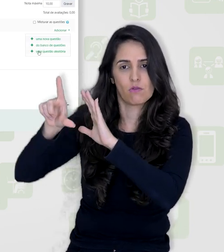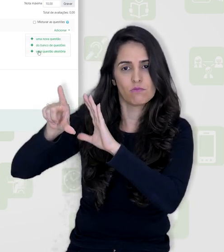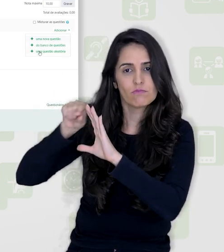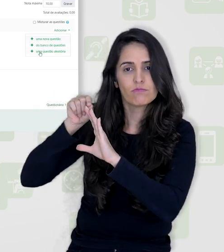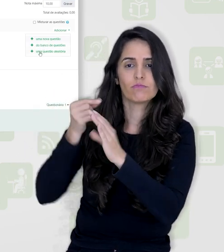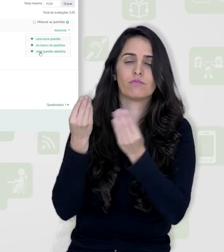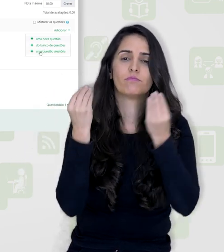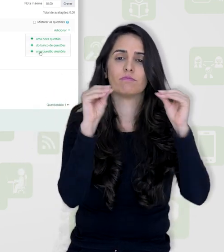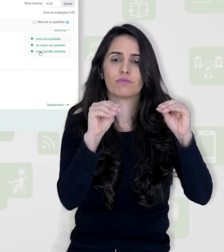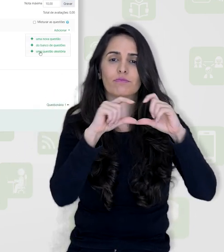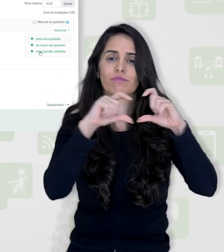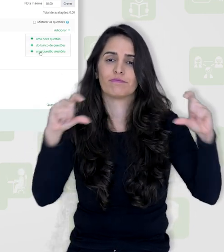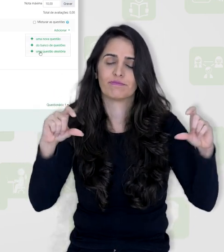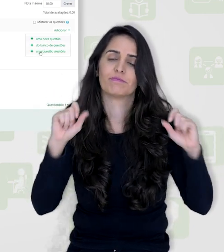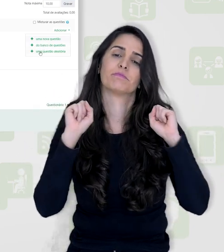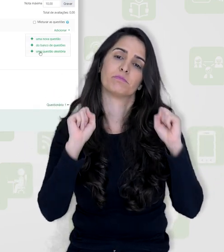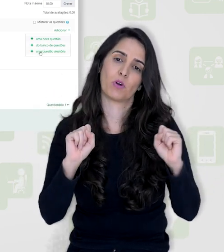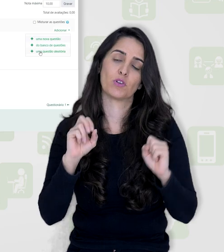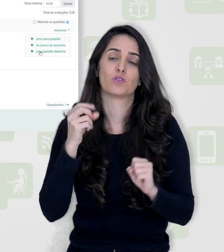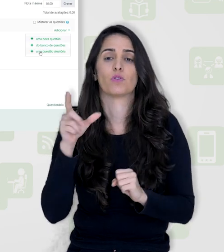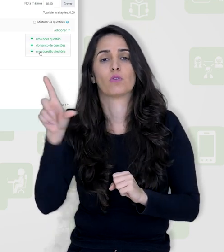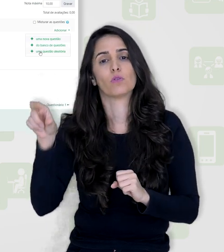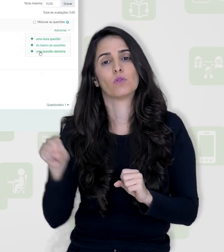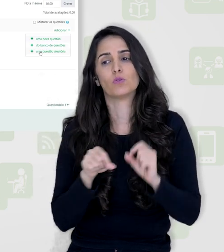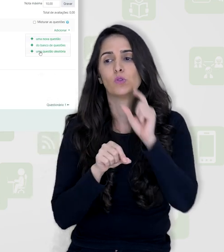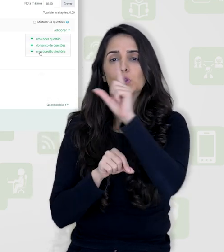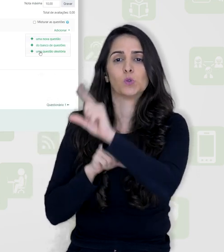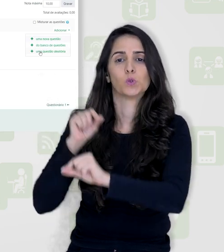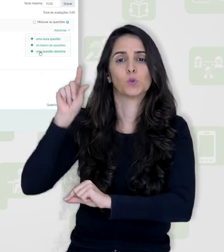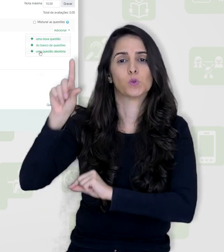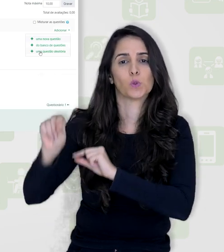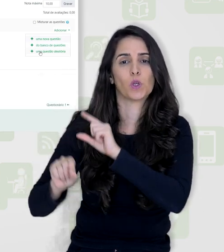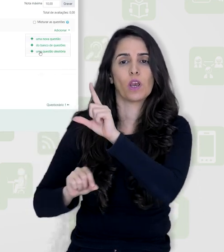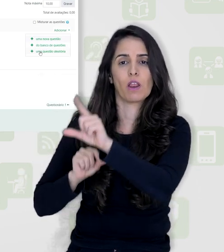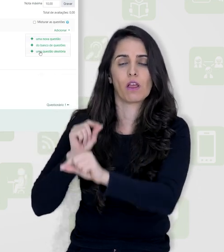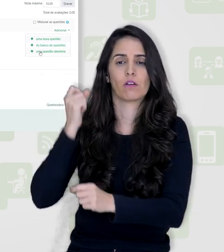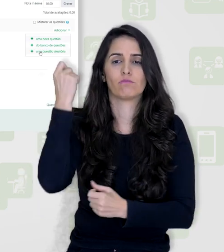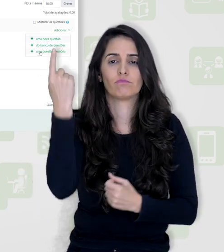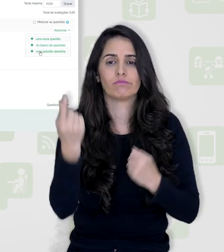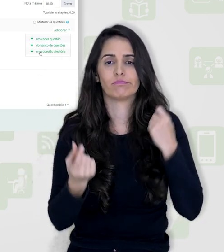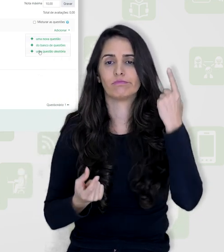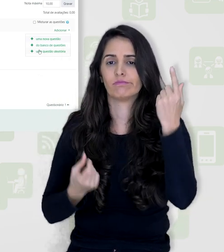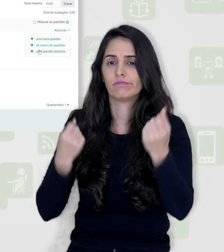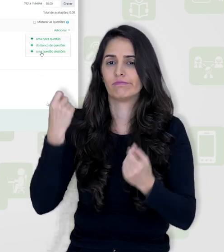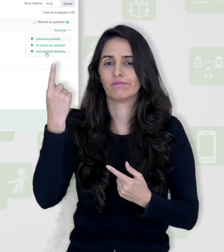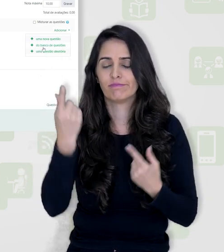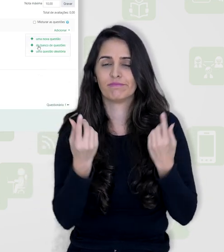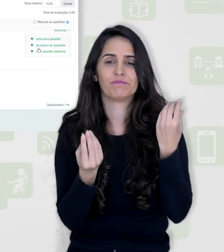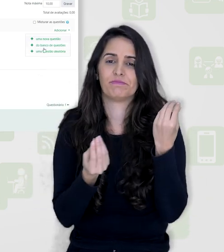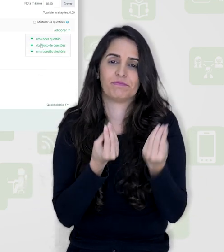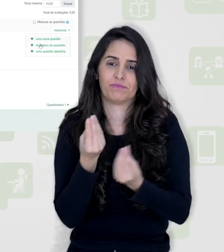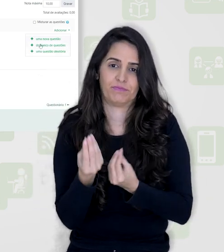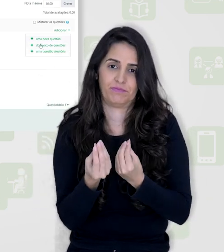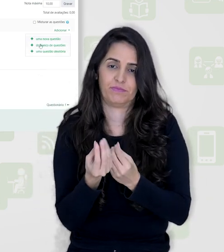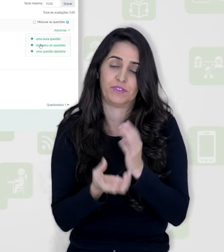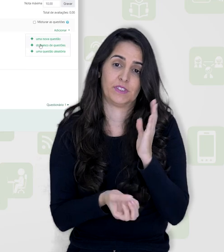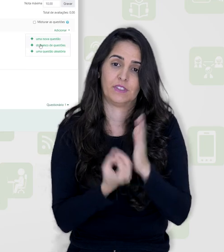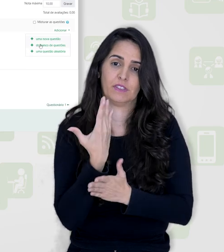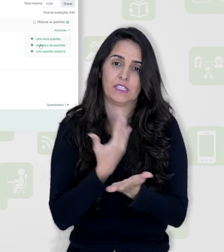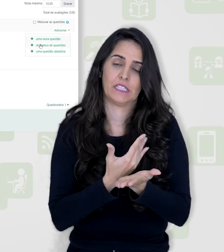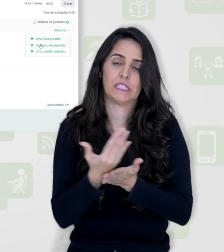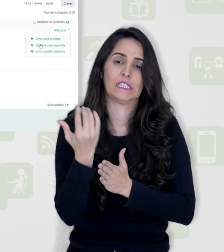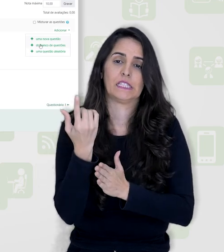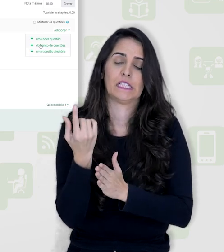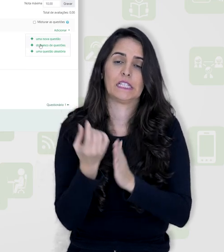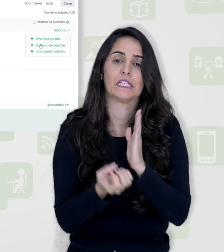ou então uma questão também do banco de questões, mas de forma aleatória. Vamos começar então criando